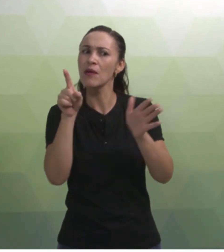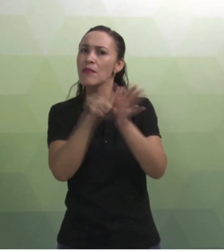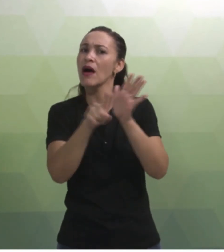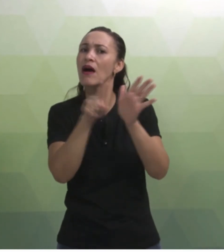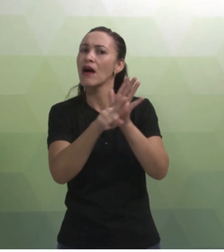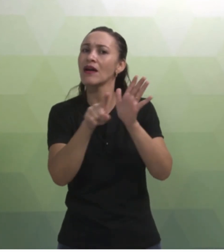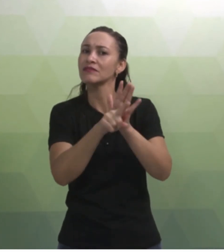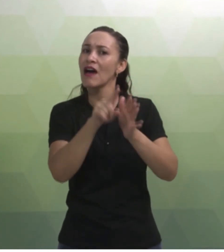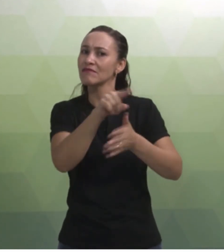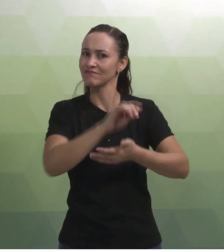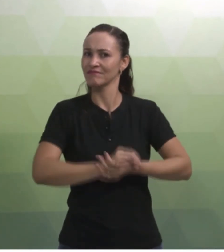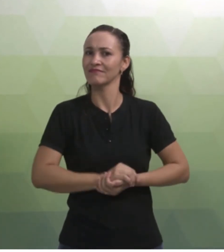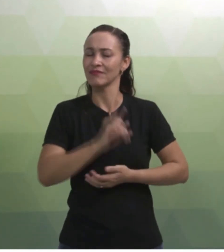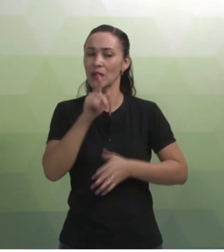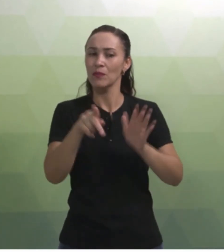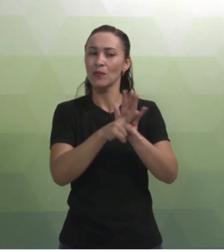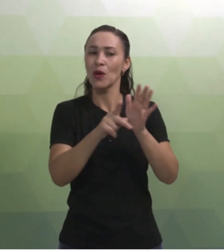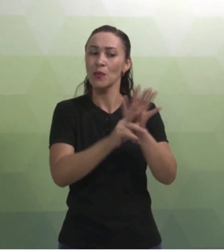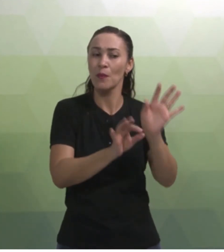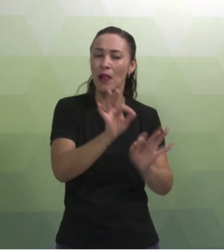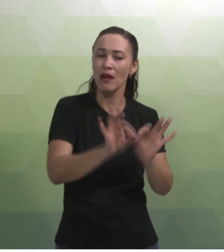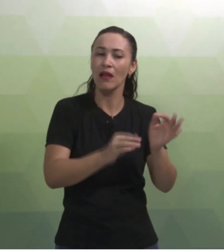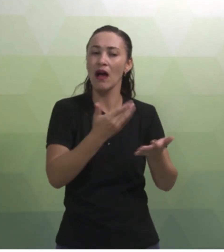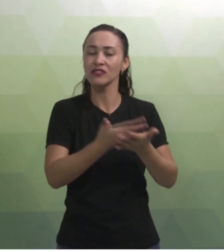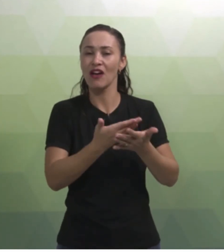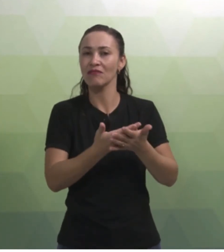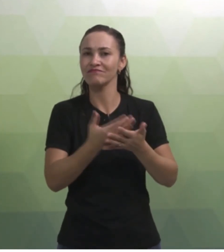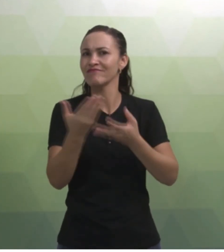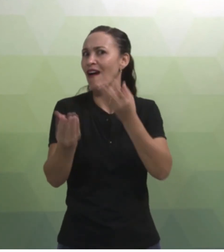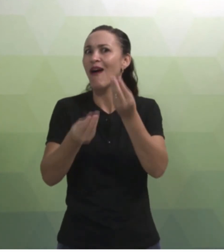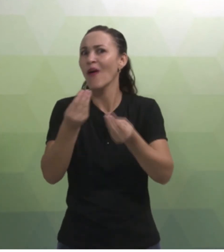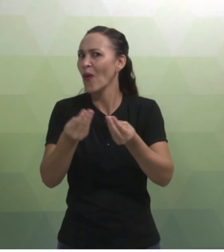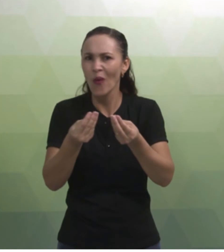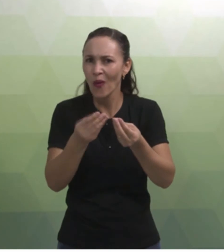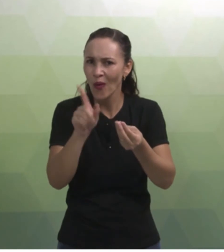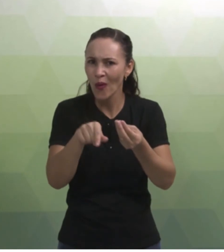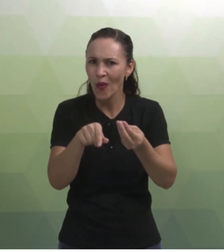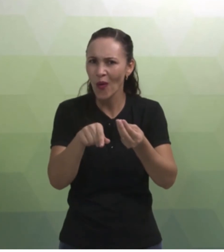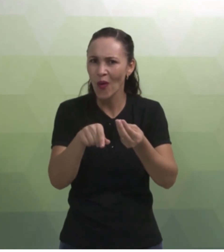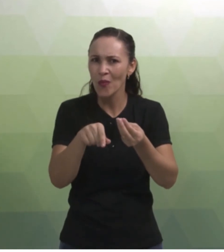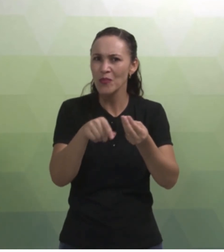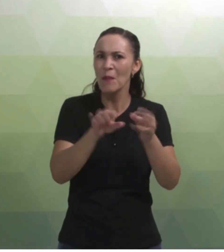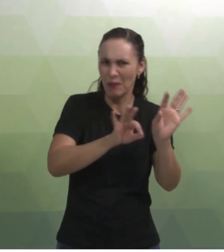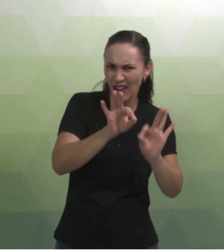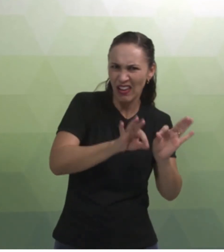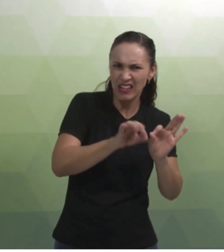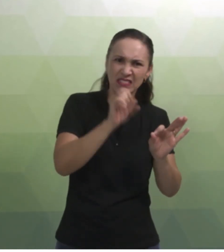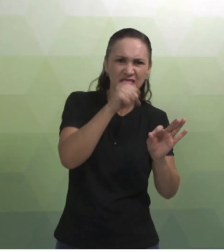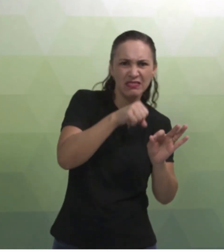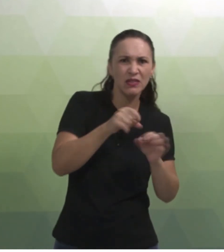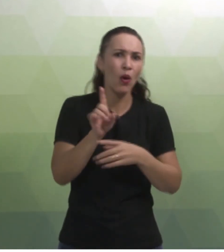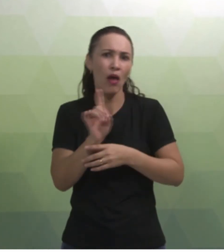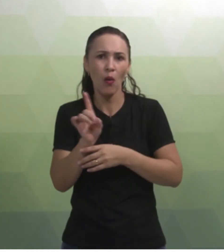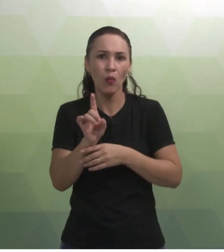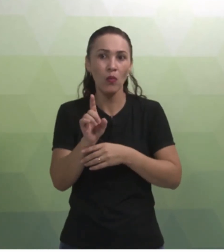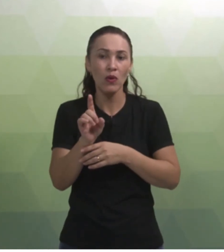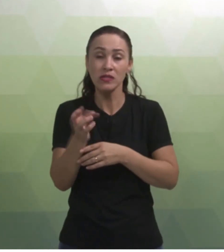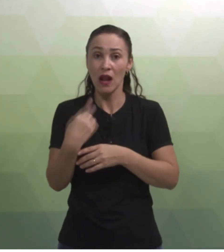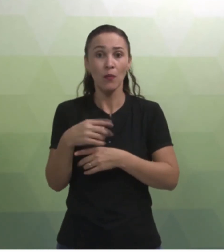instrutor e você vai perguntar para ele a questão do planejamento de aula, como ele planeja, se ele planeja ou se ele não planeja.